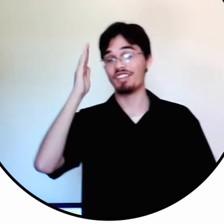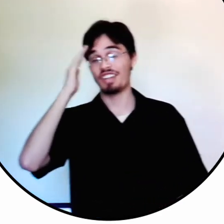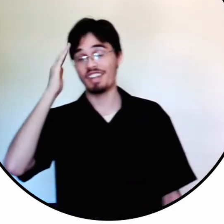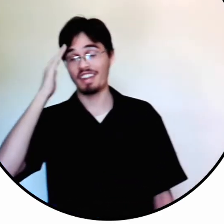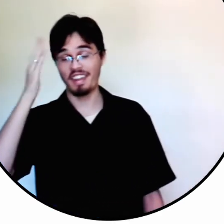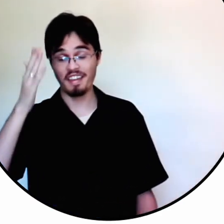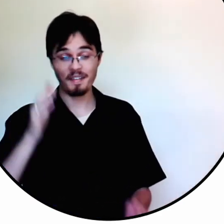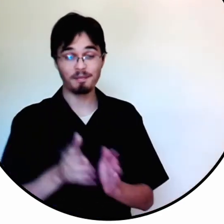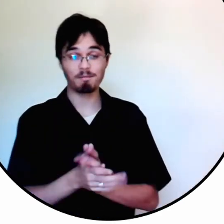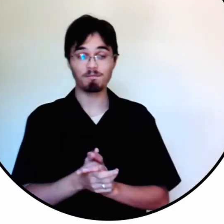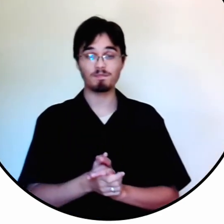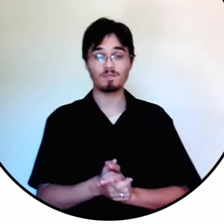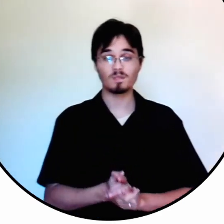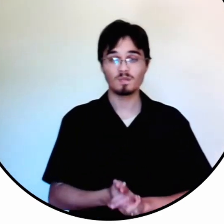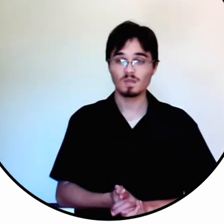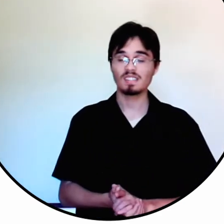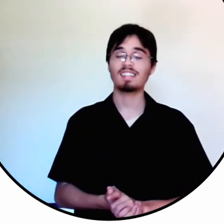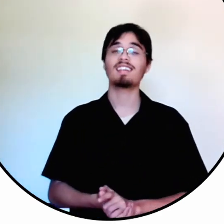Ah, já sei!